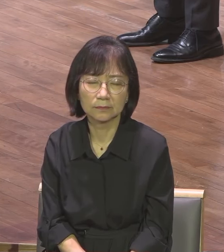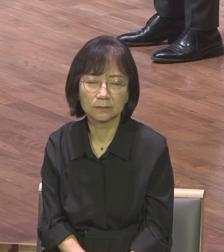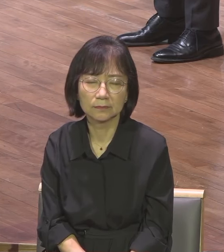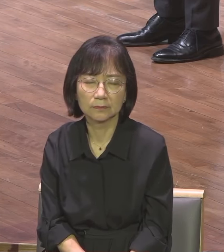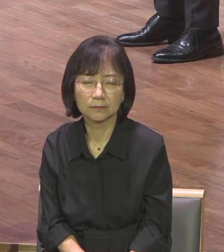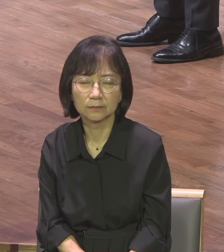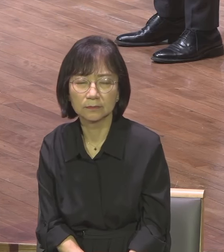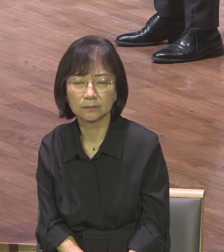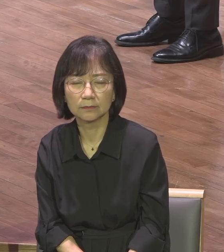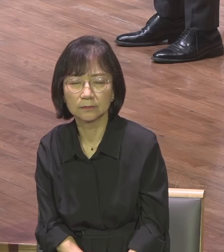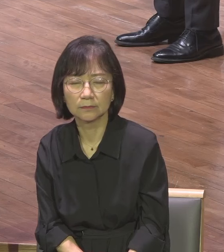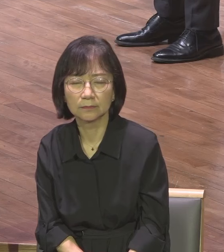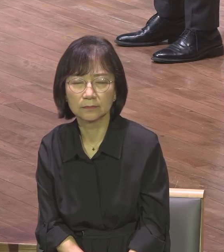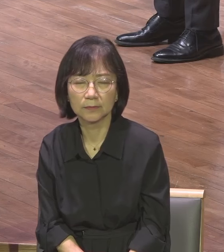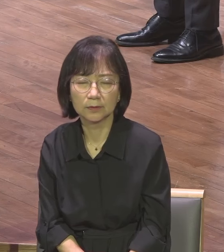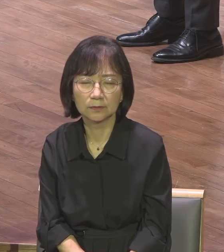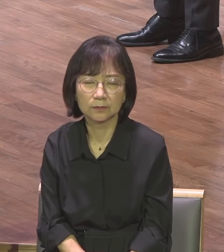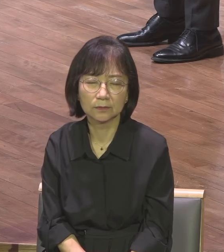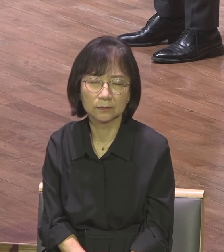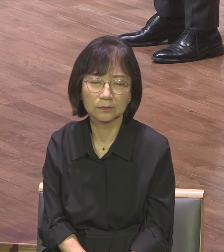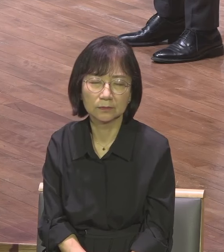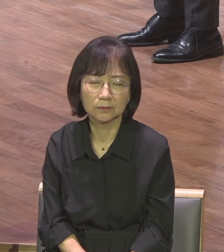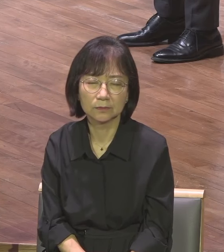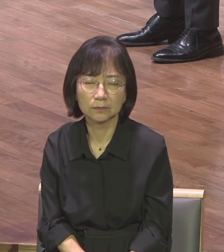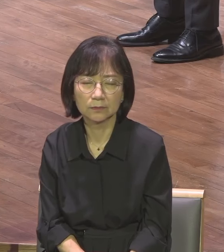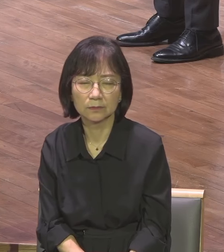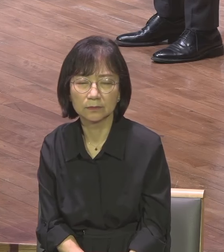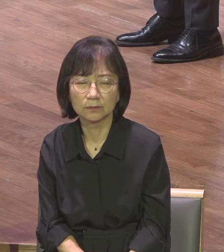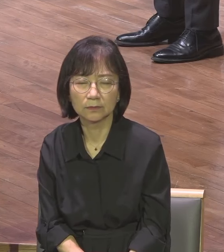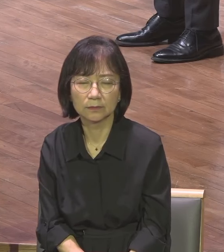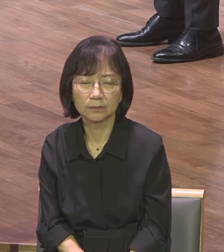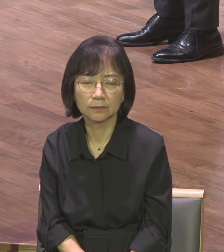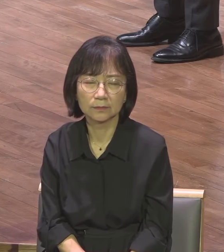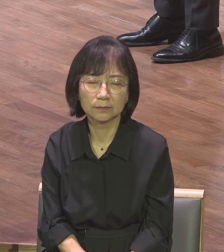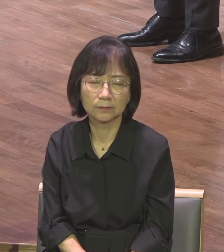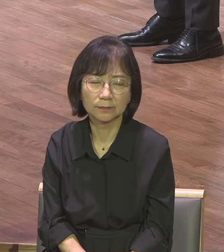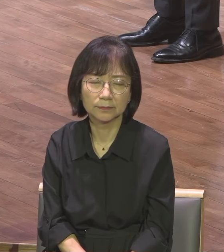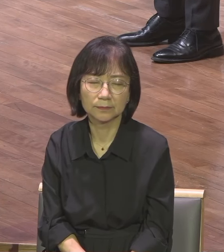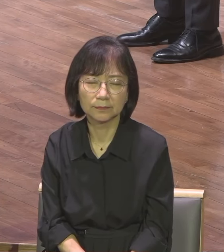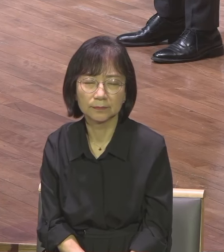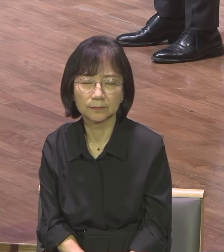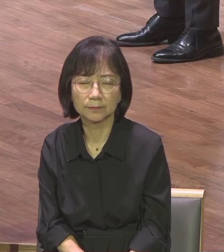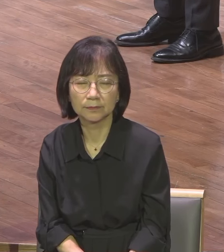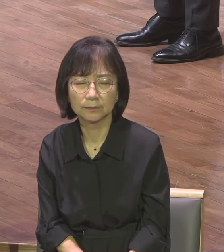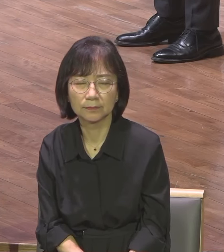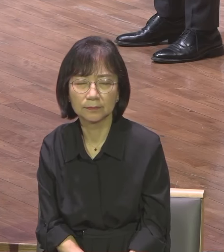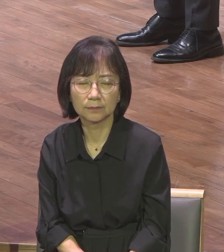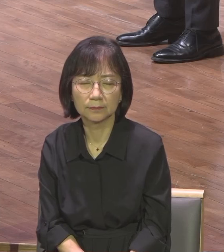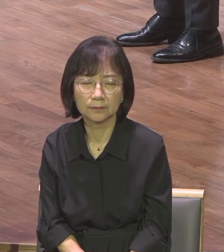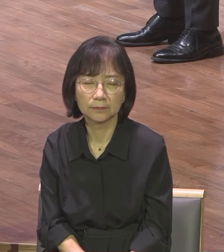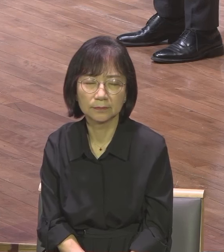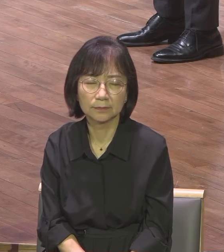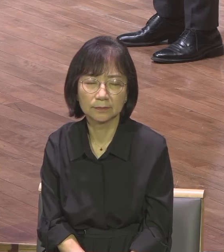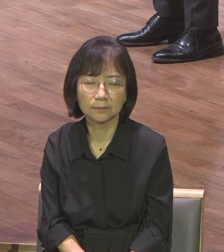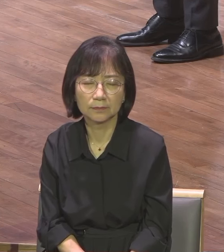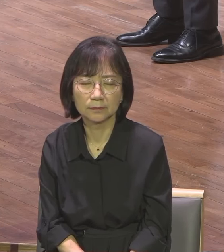전도란 단어가 부담됐습니까 하나님 회개하게 하여 주옵소서 회개하게 하여 주옵소서 전도가 이제는 삶으로 적용하게 하여